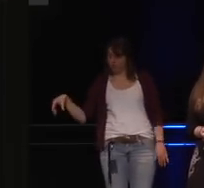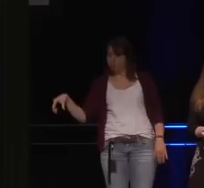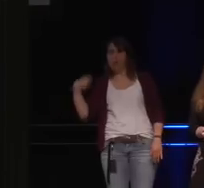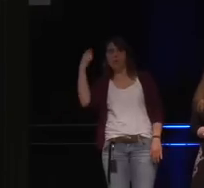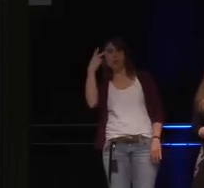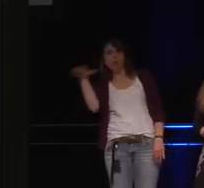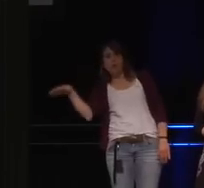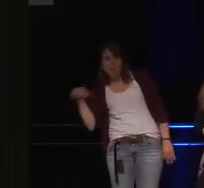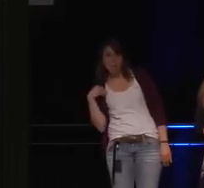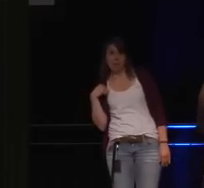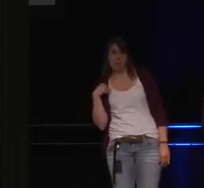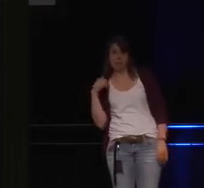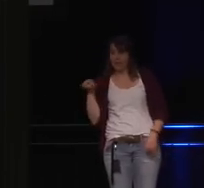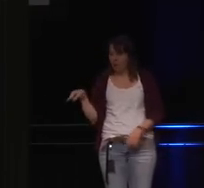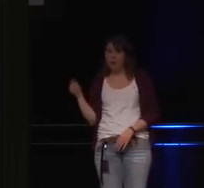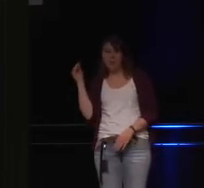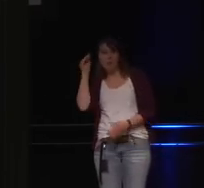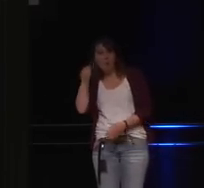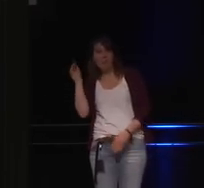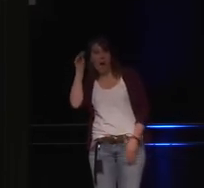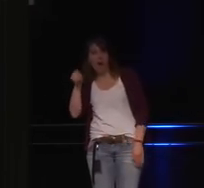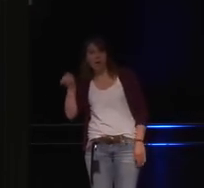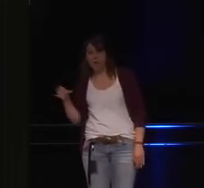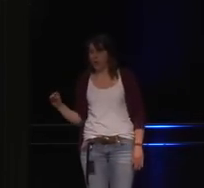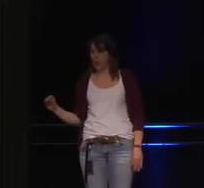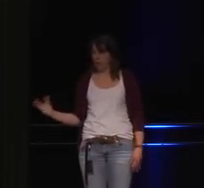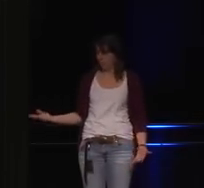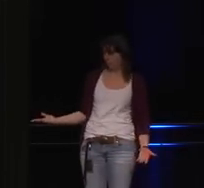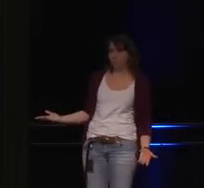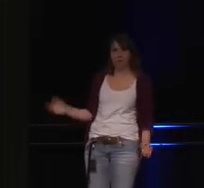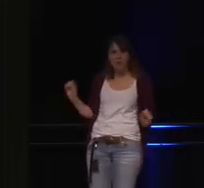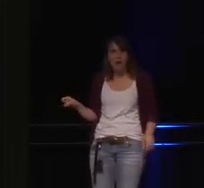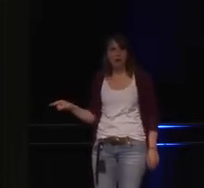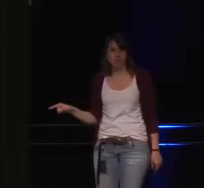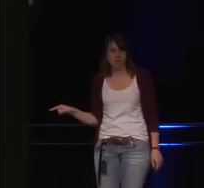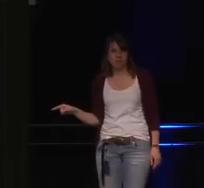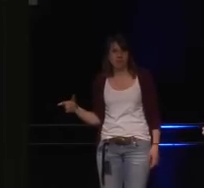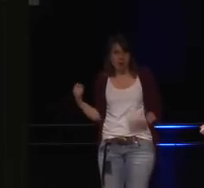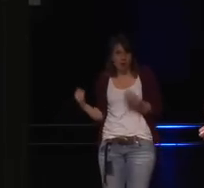zu sehen. Und es kann auch den Film kommentieren.